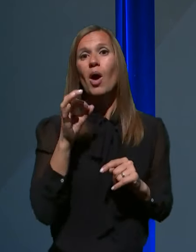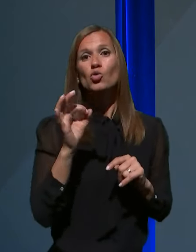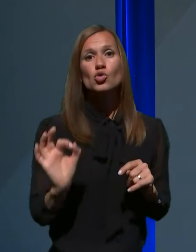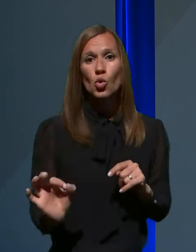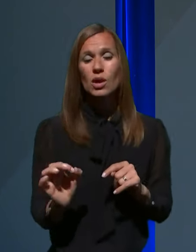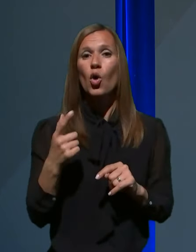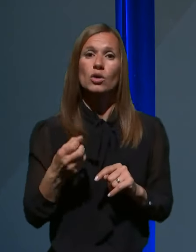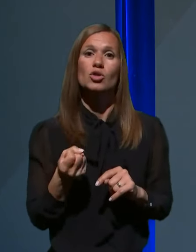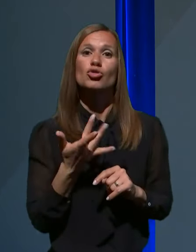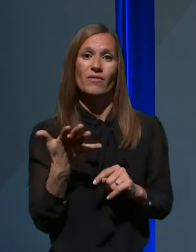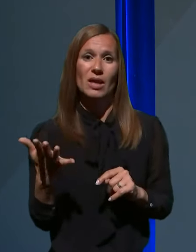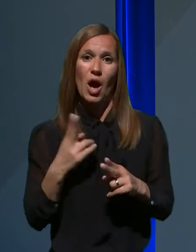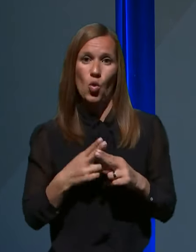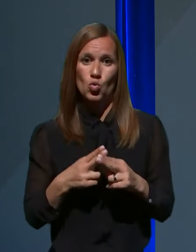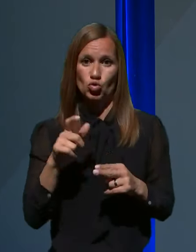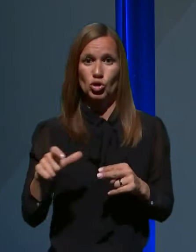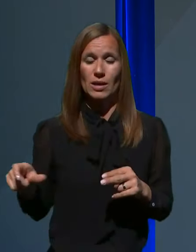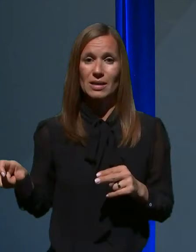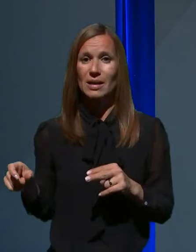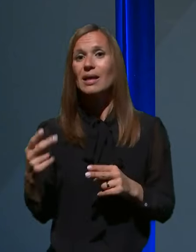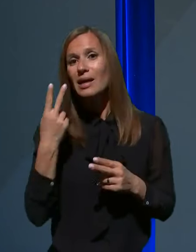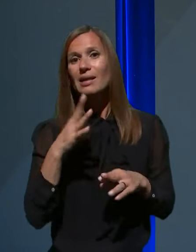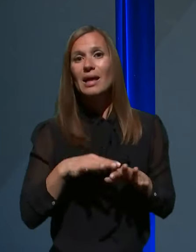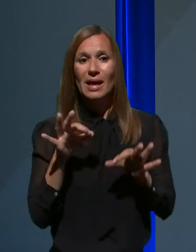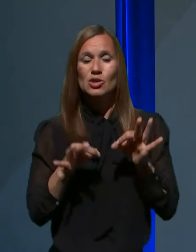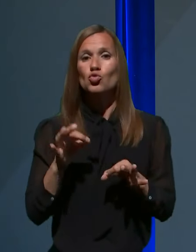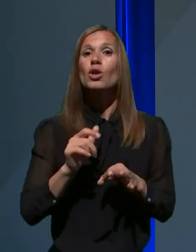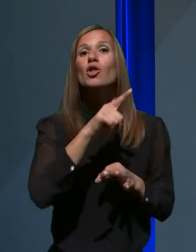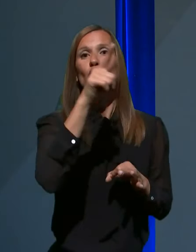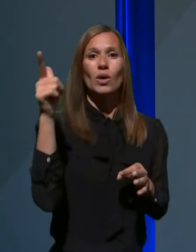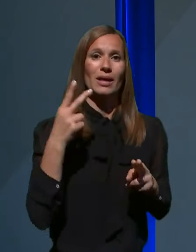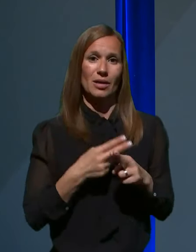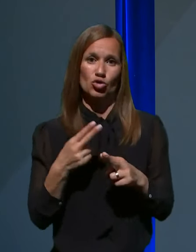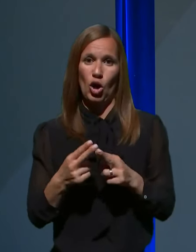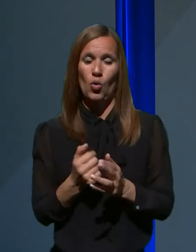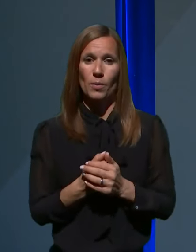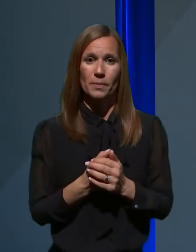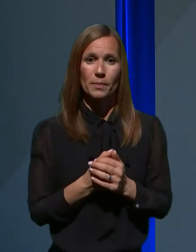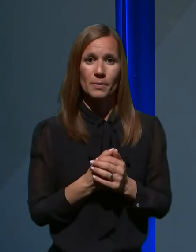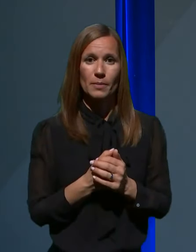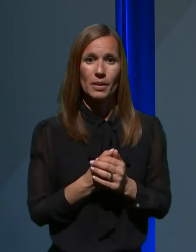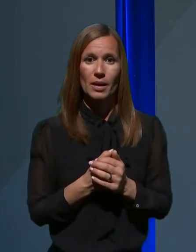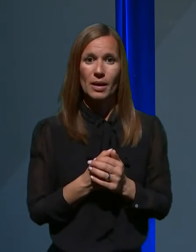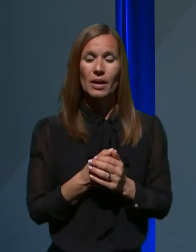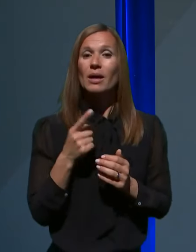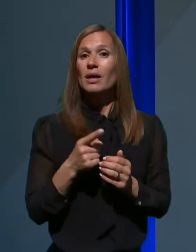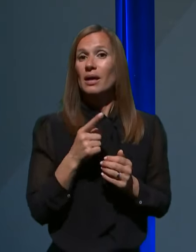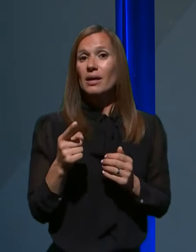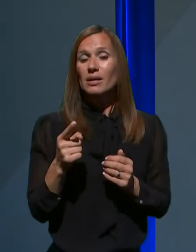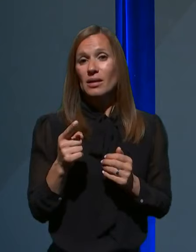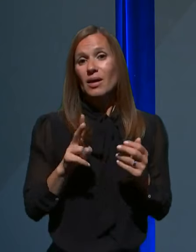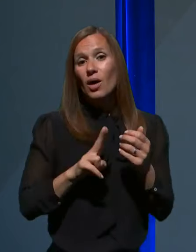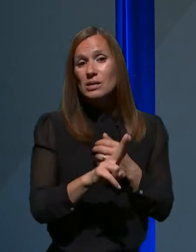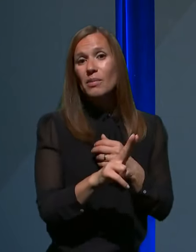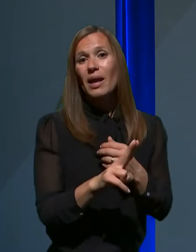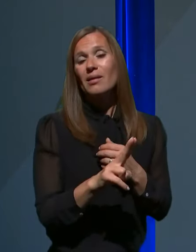okuženih glede na izkušnje drugih držav. In v spredju je bila predvseb skrb, da